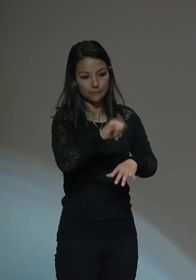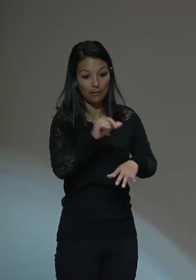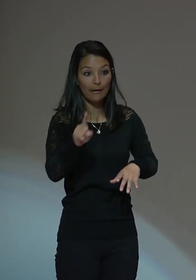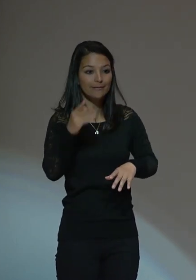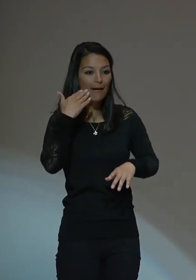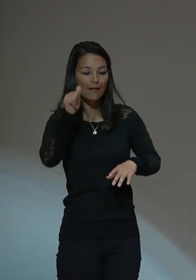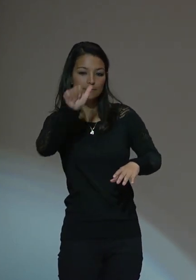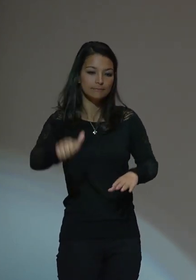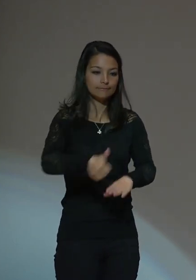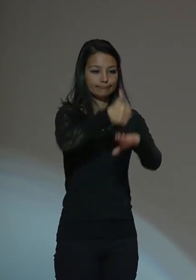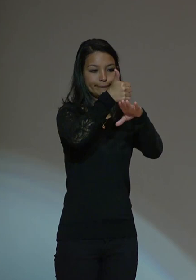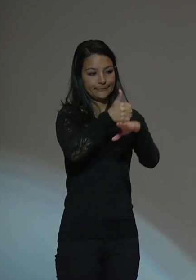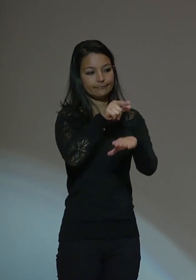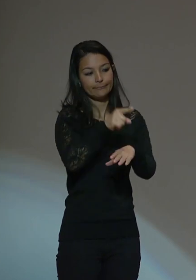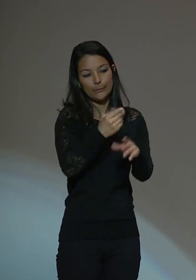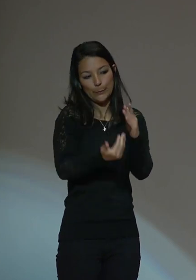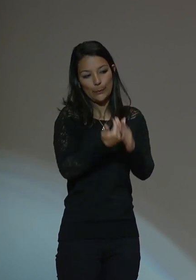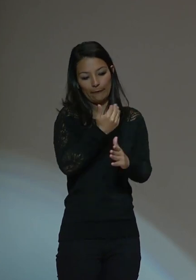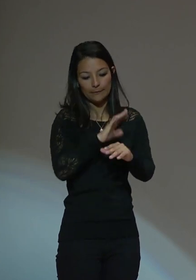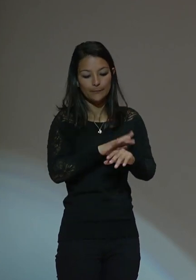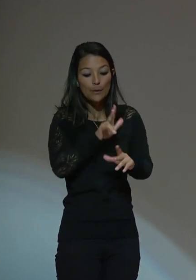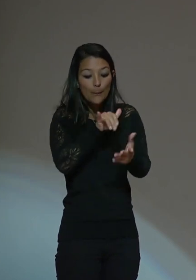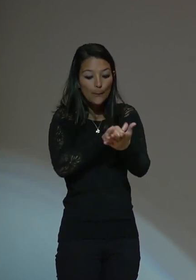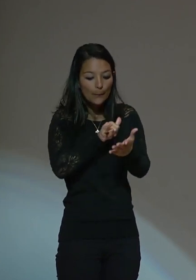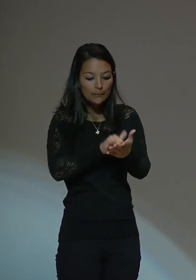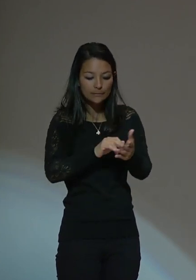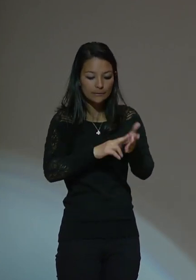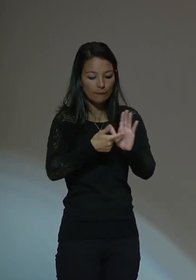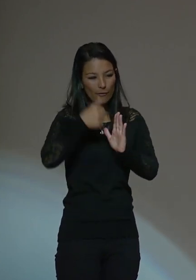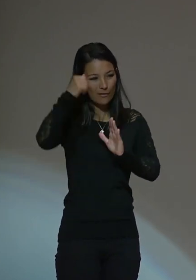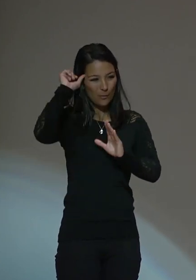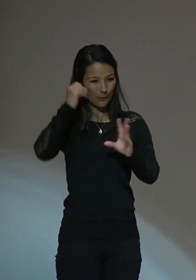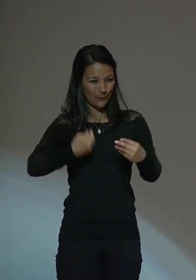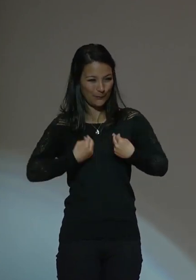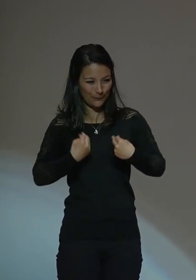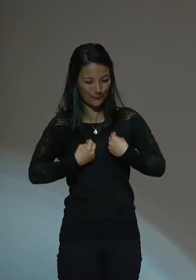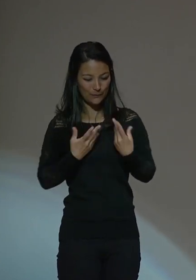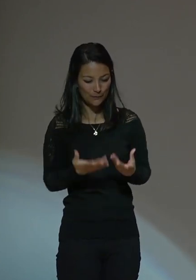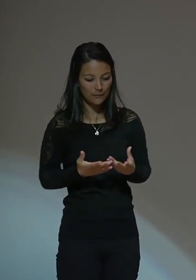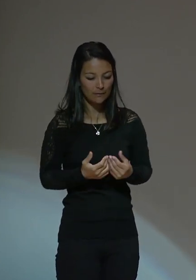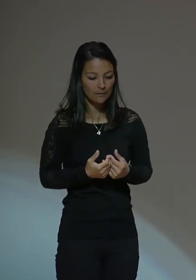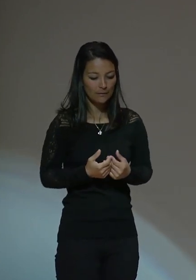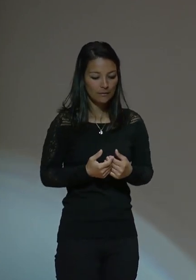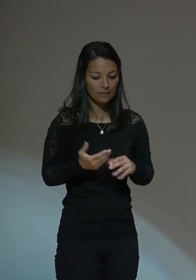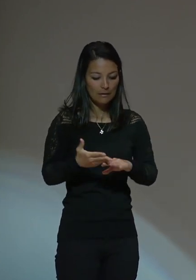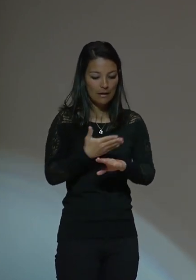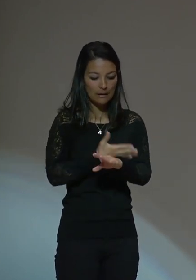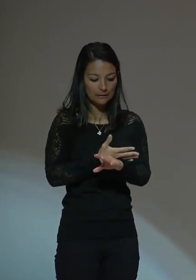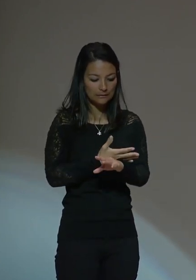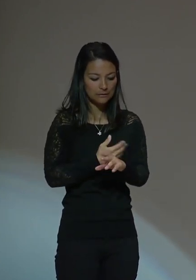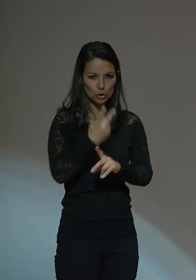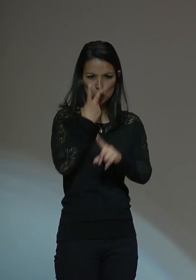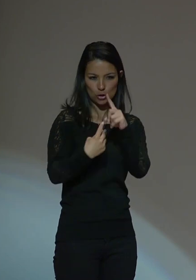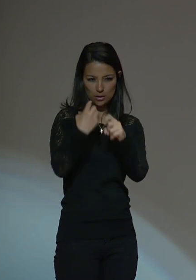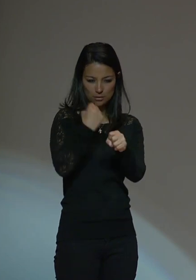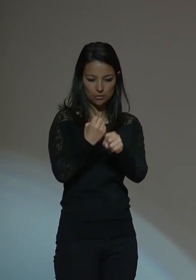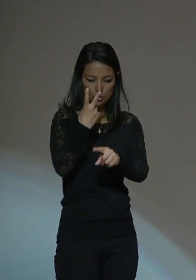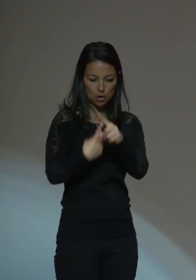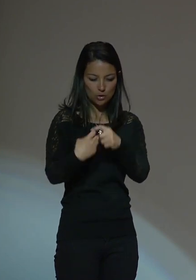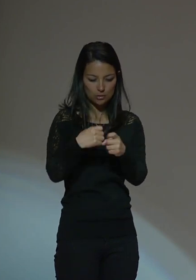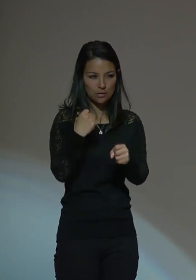Por eso, Memoria Viva, cuando yo hace dos años